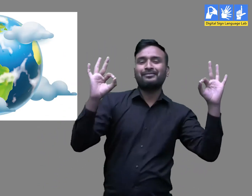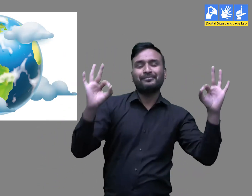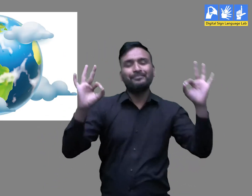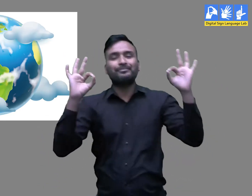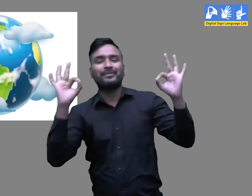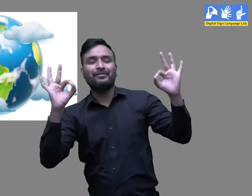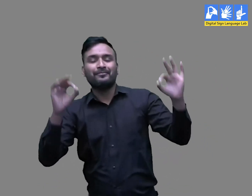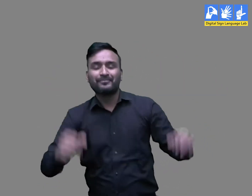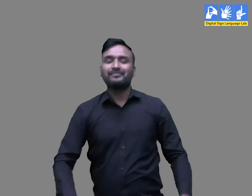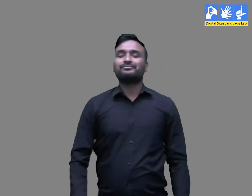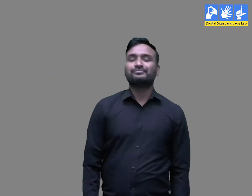सावन आया